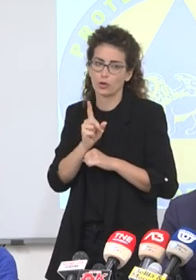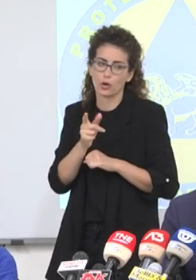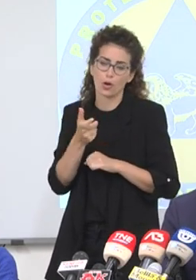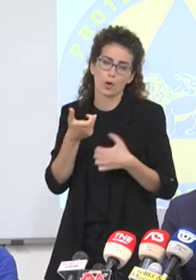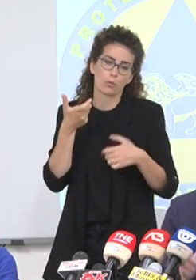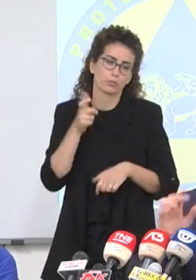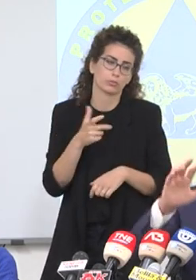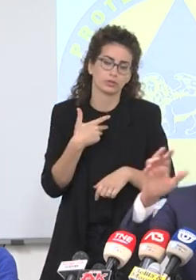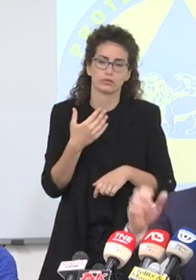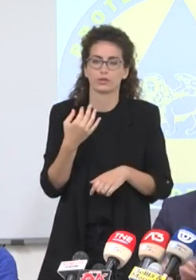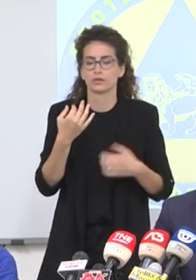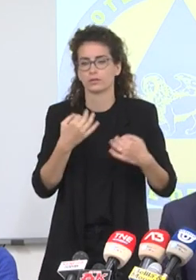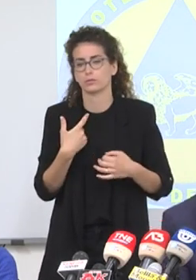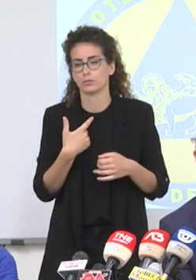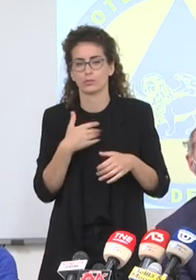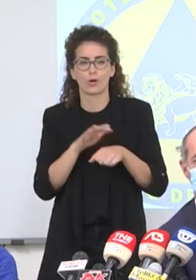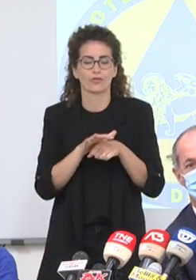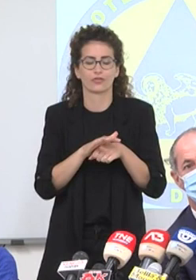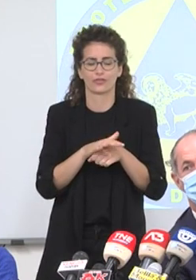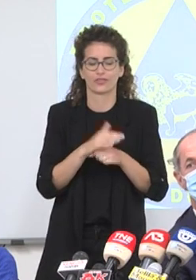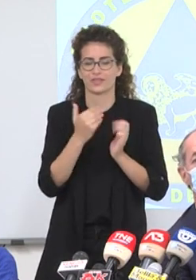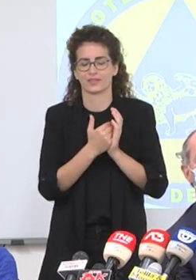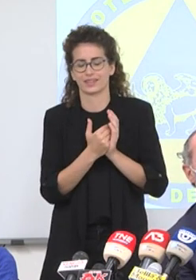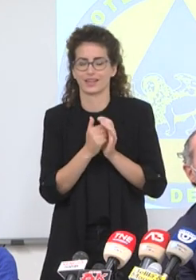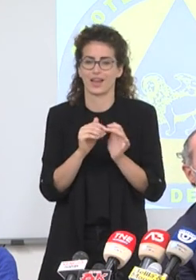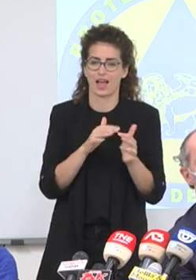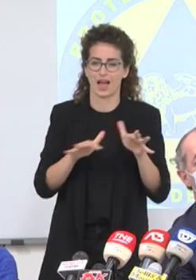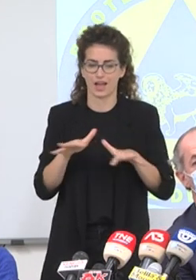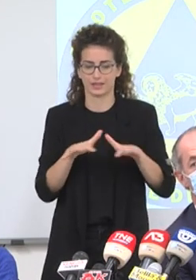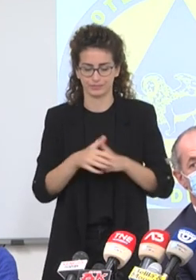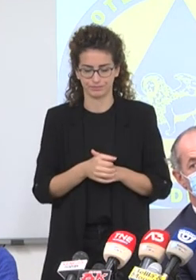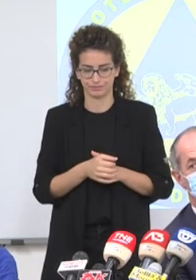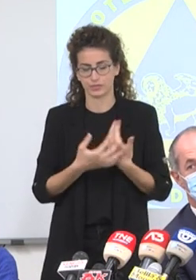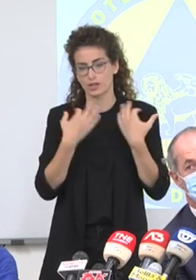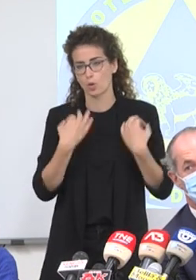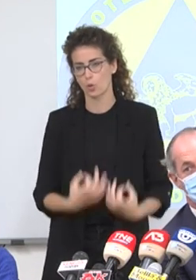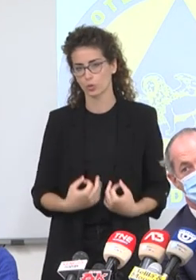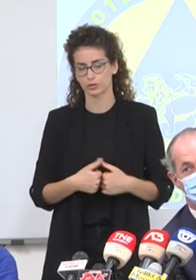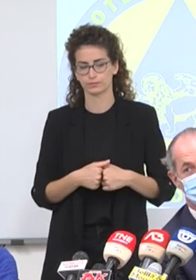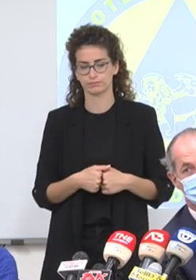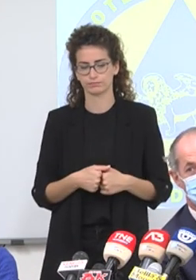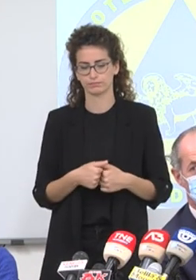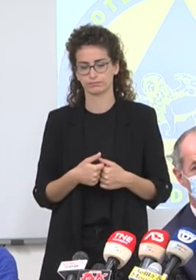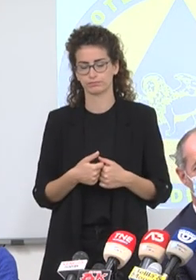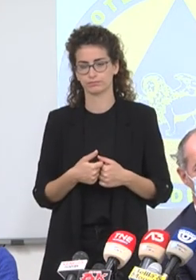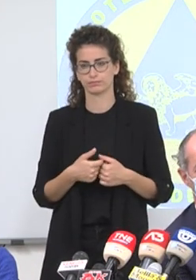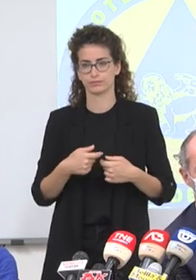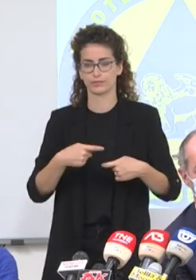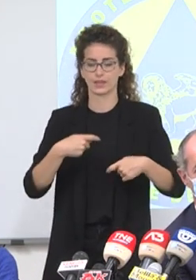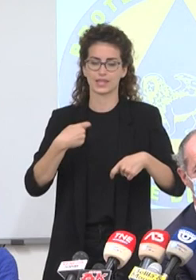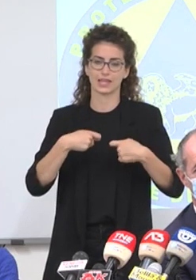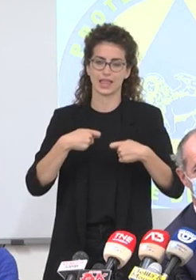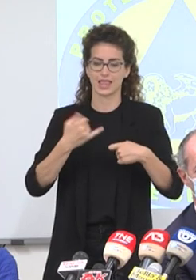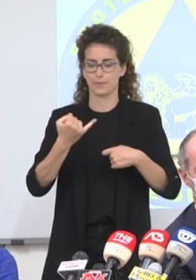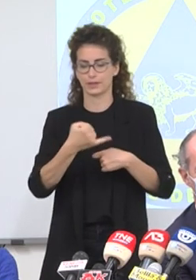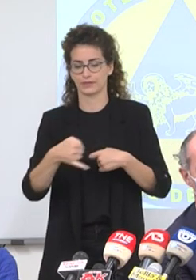non vorrei scombinare tutti i piani di tutte le famiglie. Di certo che va verso fine settembre, non verso l'inizio